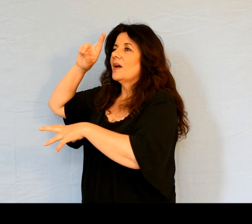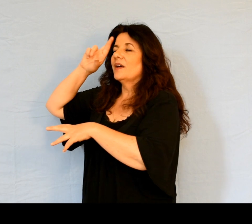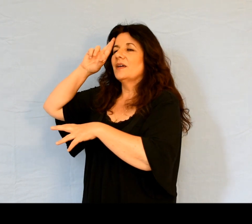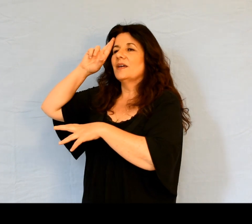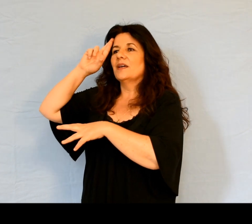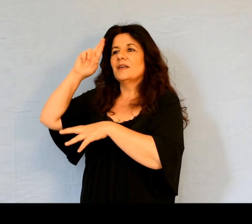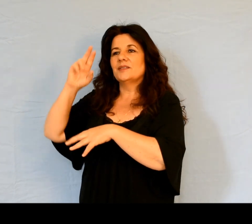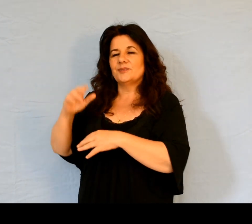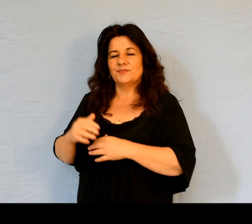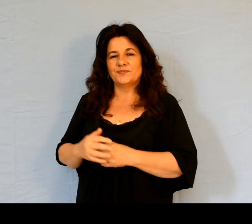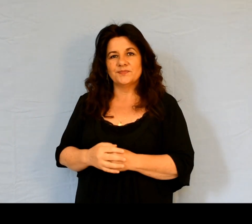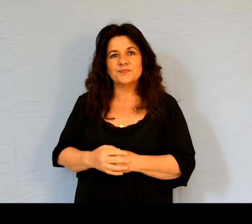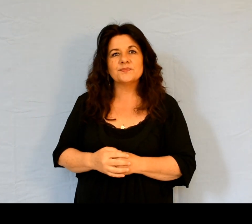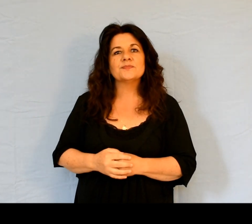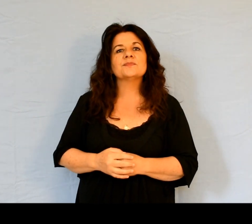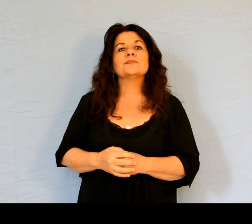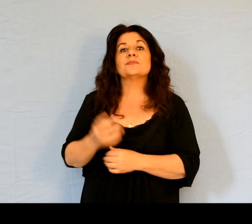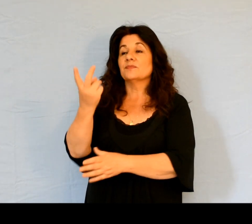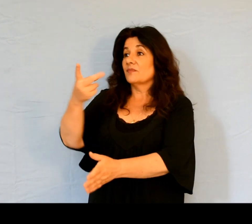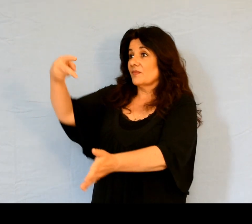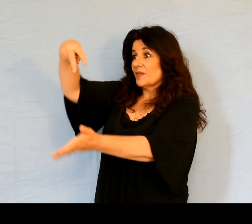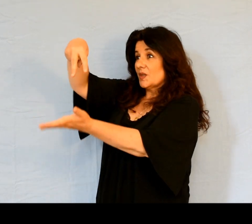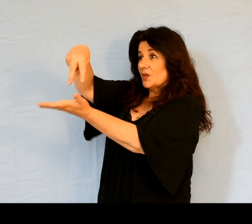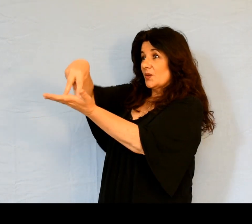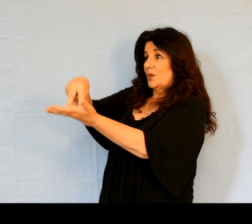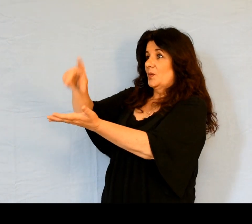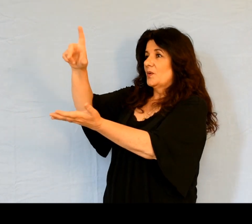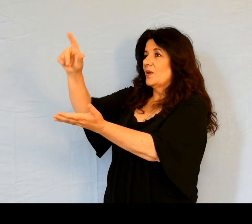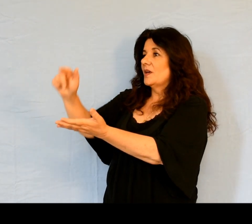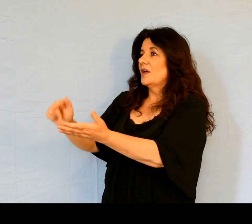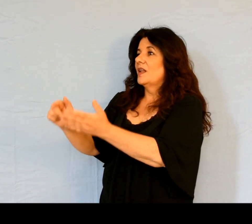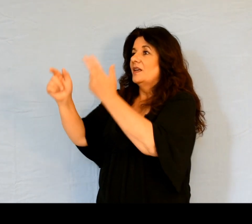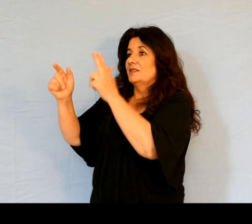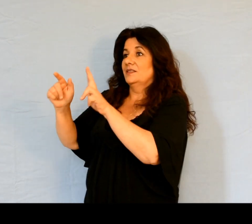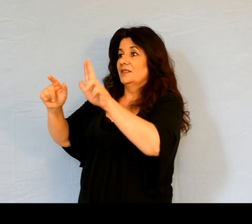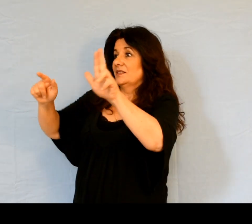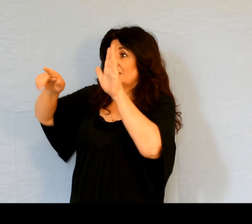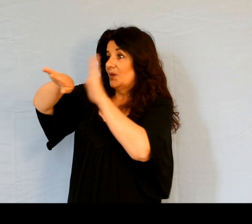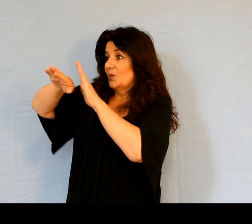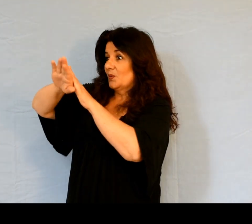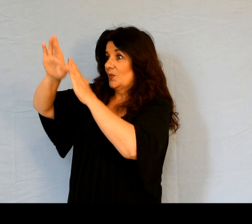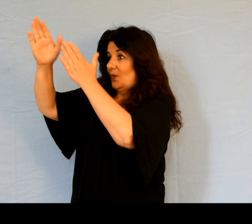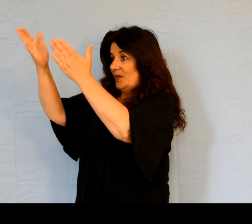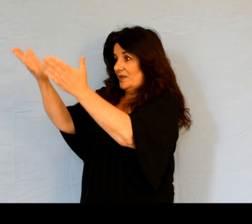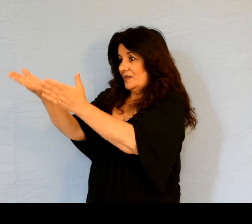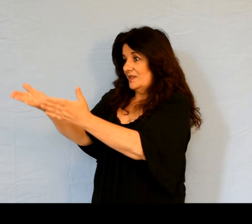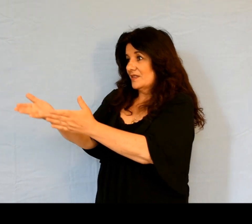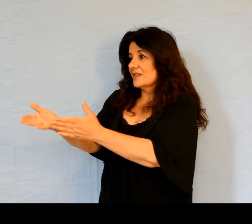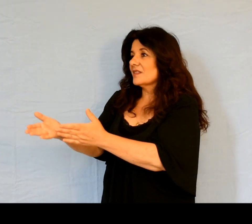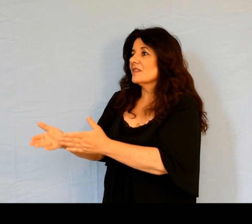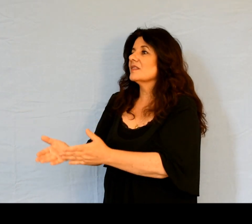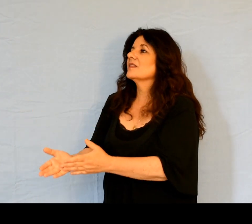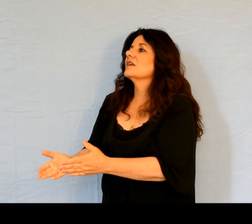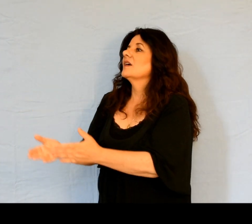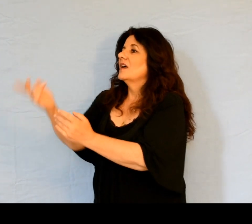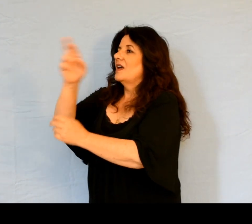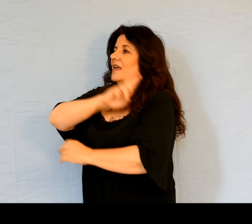Debout à la droite du Seigneur, se tient la Reine,